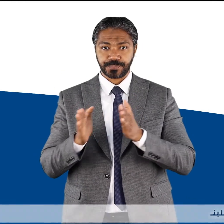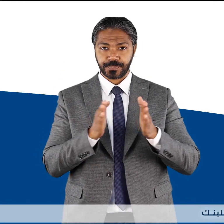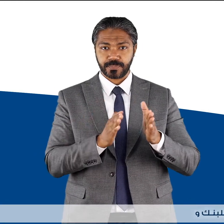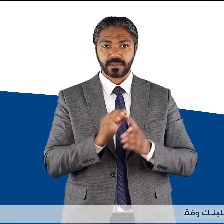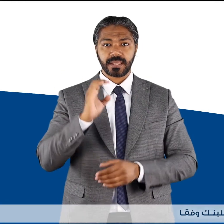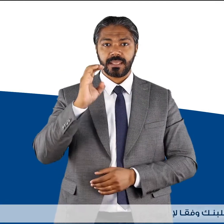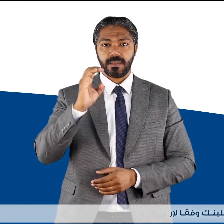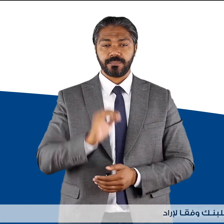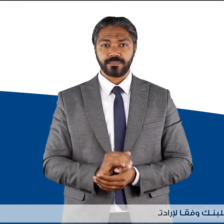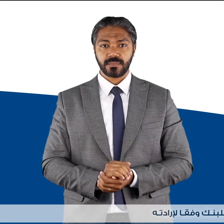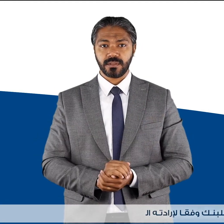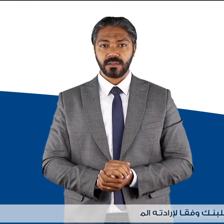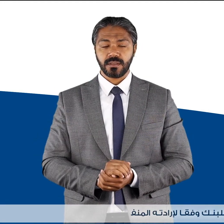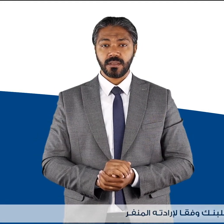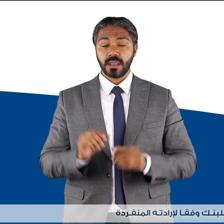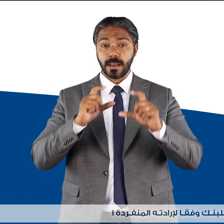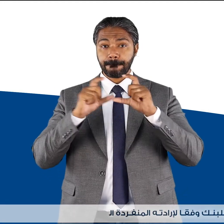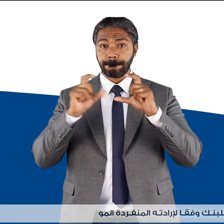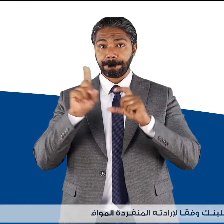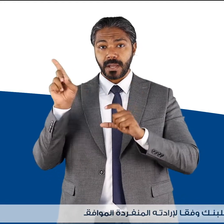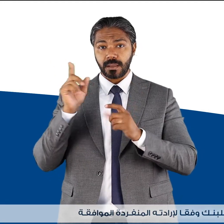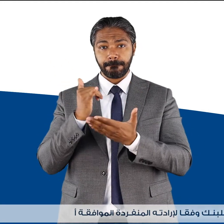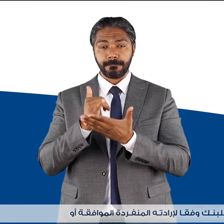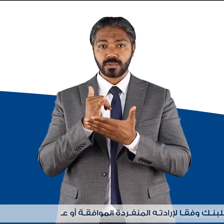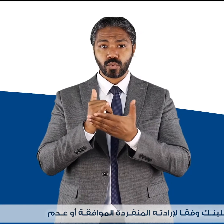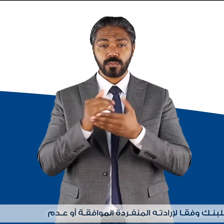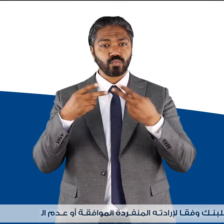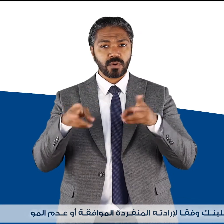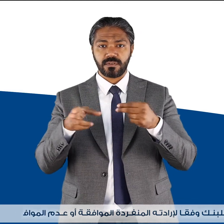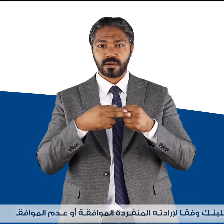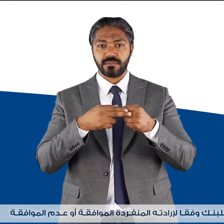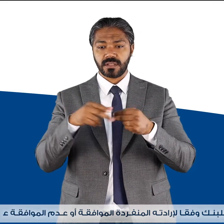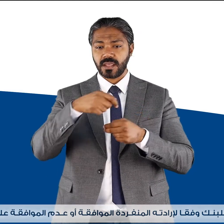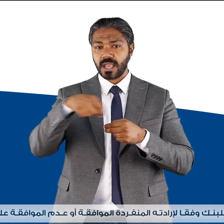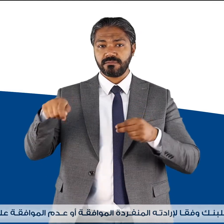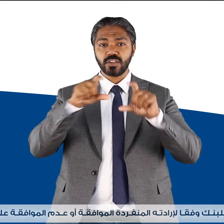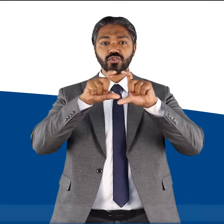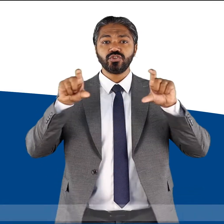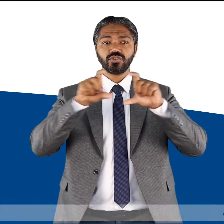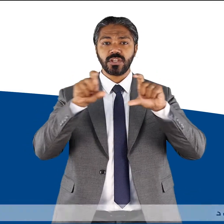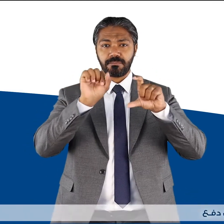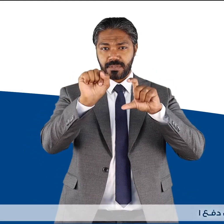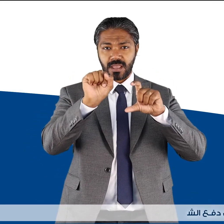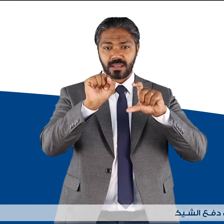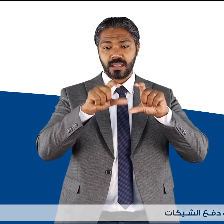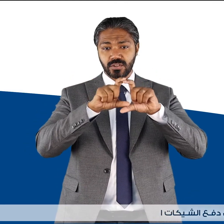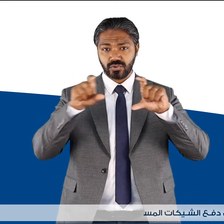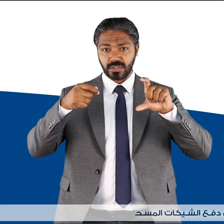للبنك وفقا لإرادته المنفردة الموافقة أو عدم الموافقة على دفع الشيكات المسحوبة عليه